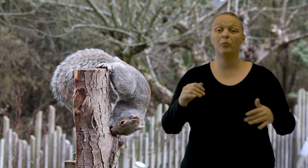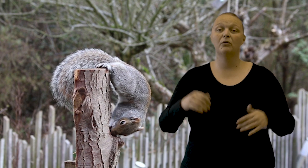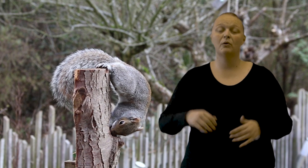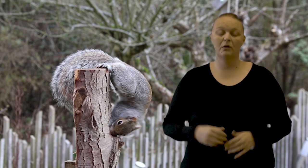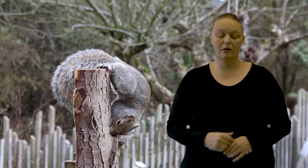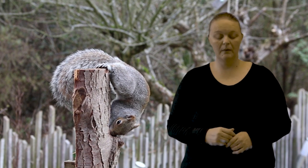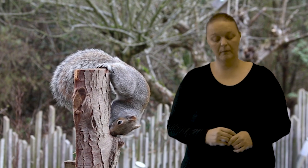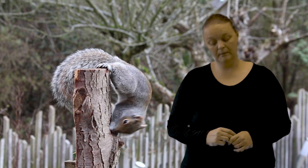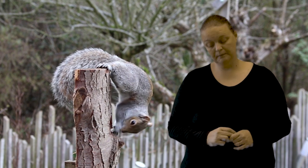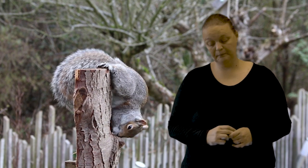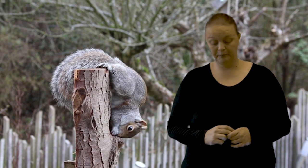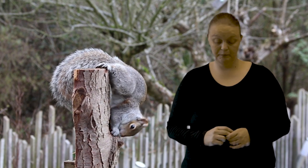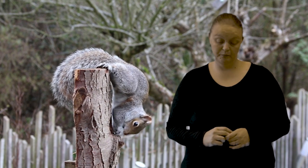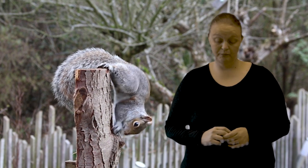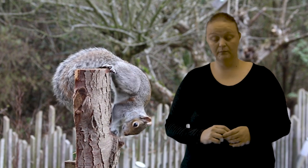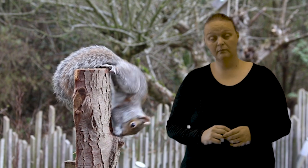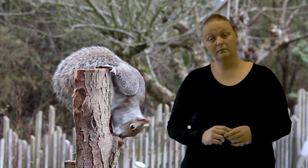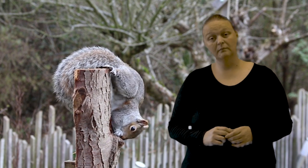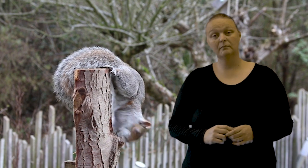peeps.